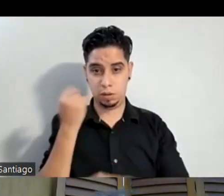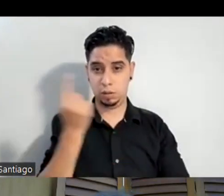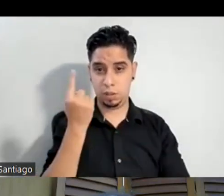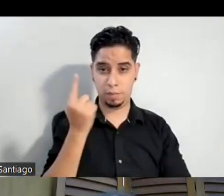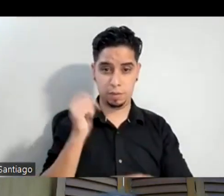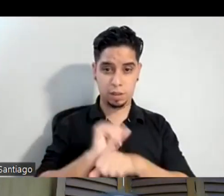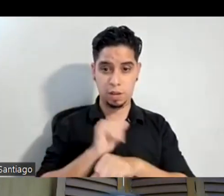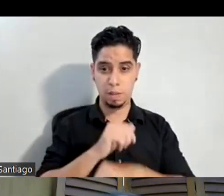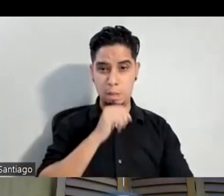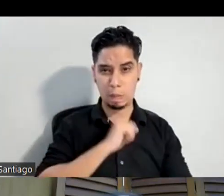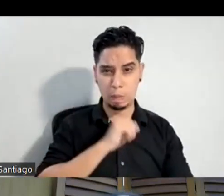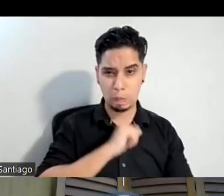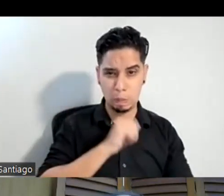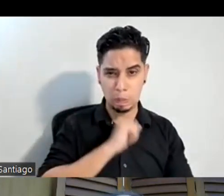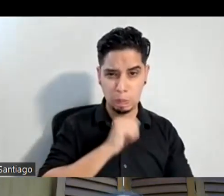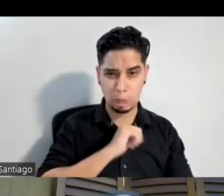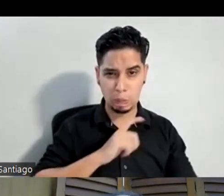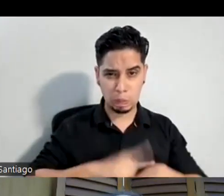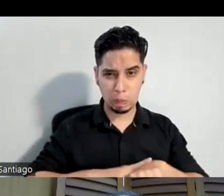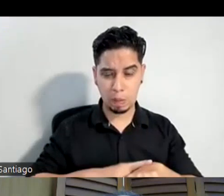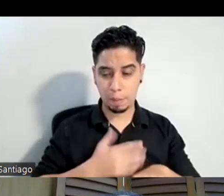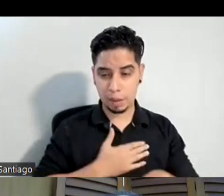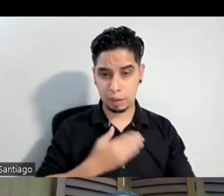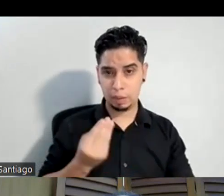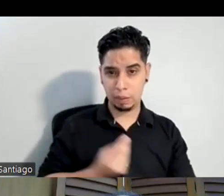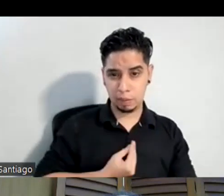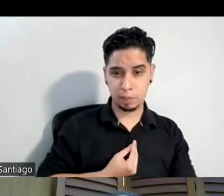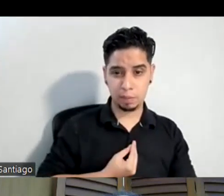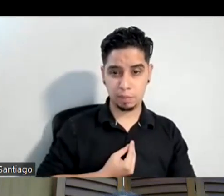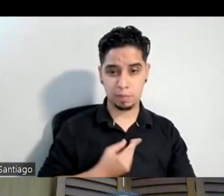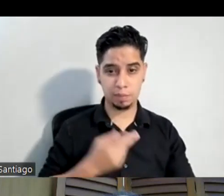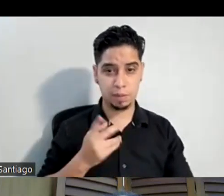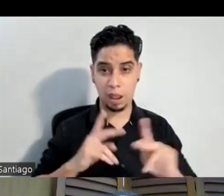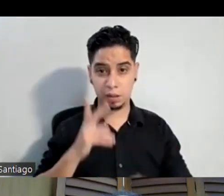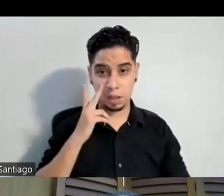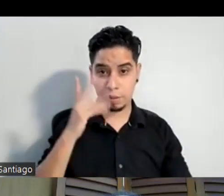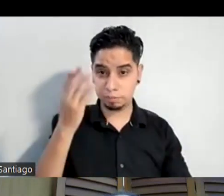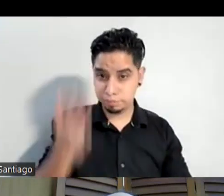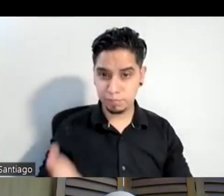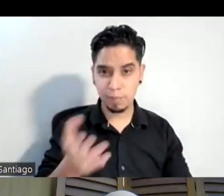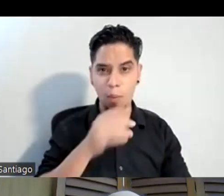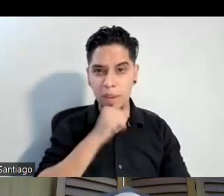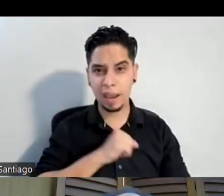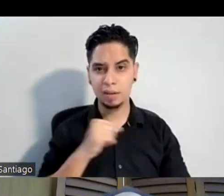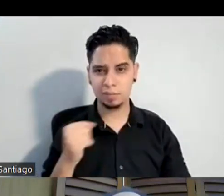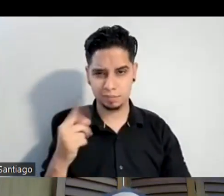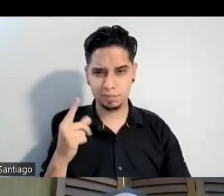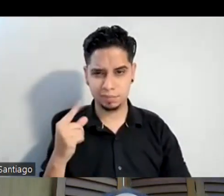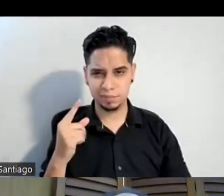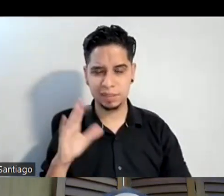siempre siempre me dan vieja pues la gente siempre te va a ver como una vieja entonces no a